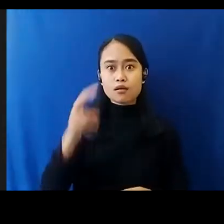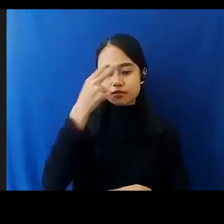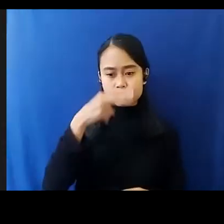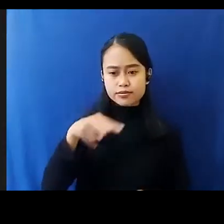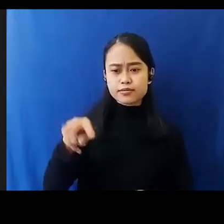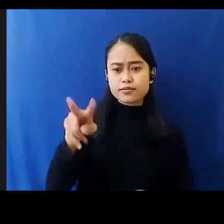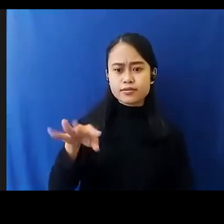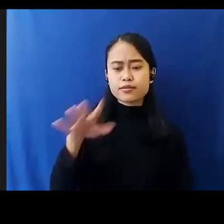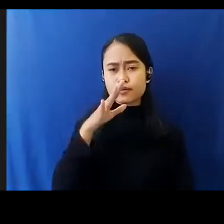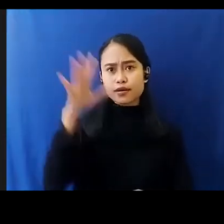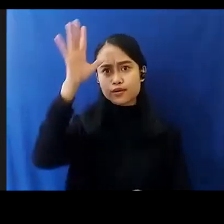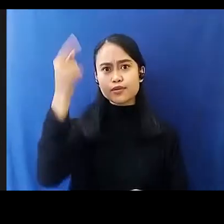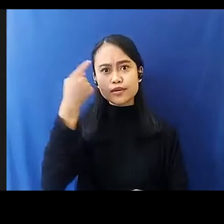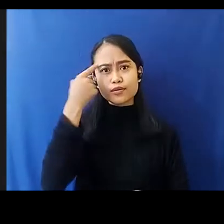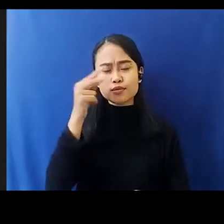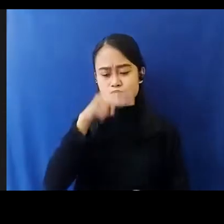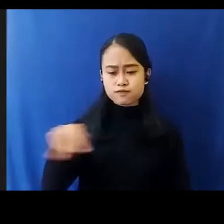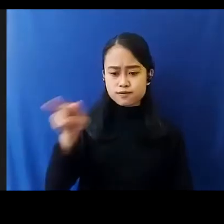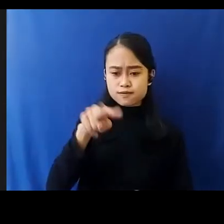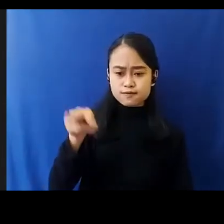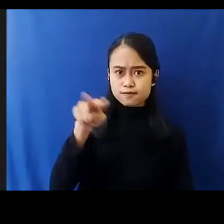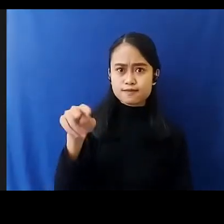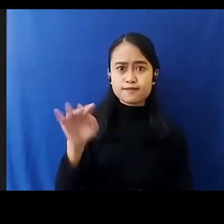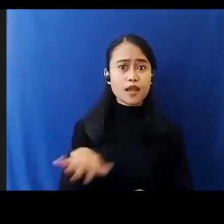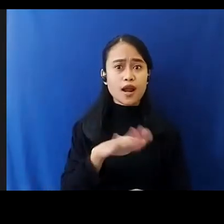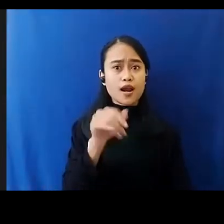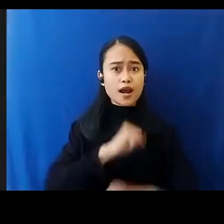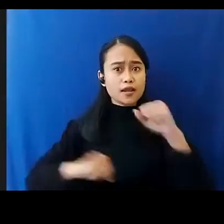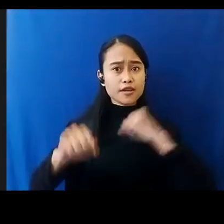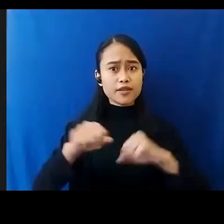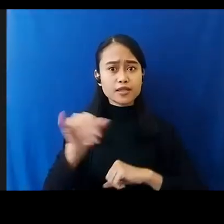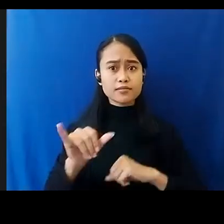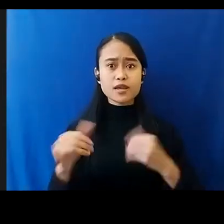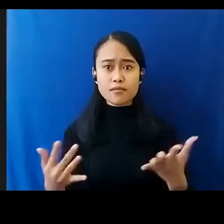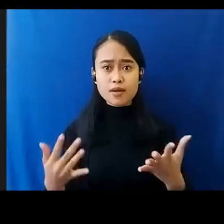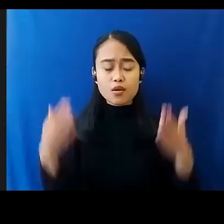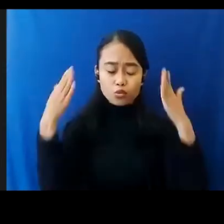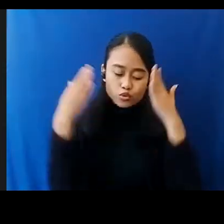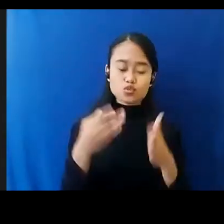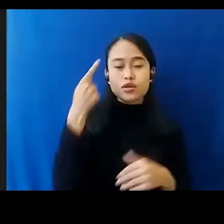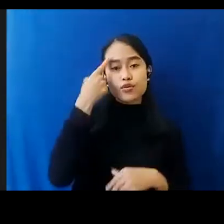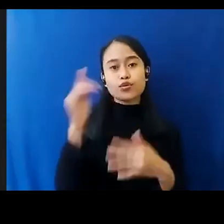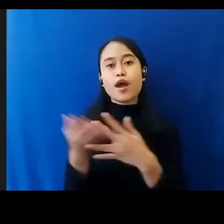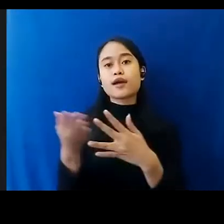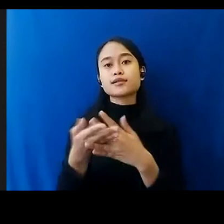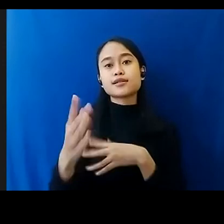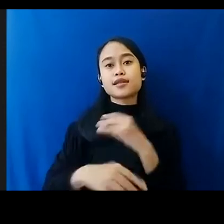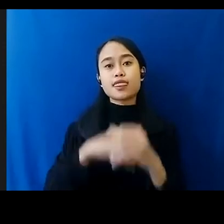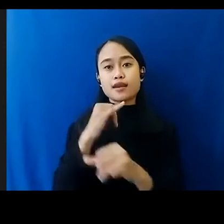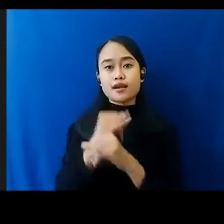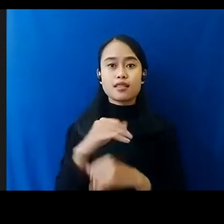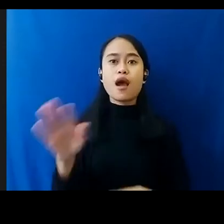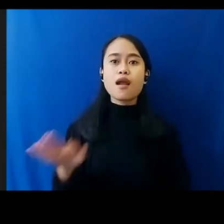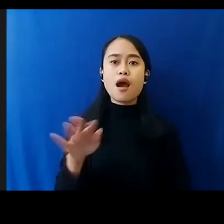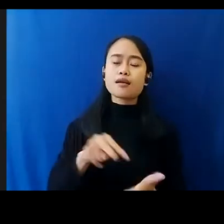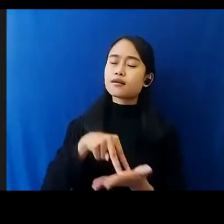Orang Tua Dalam Mengawasi Aktivitas Anak Khususnya Pada Saat Mengakses Internet Anak Anak Sangat Rentan